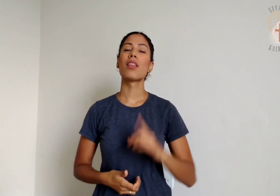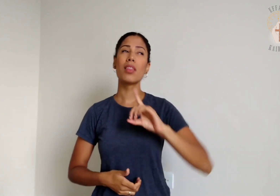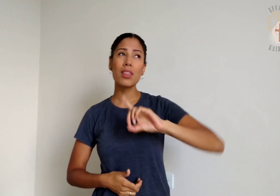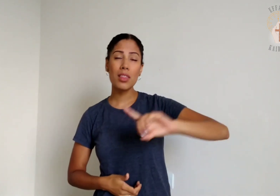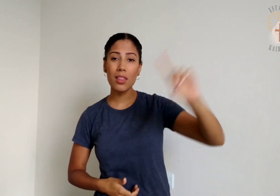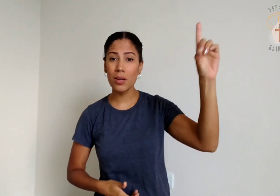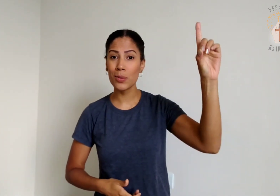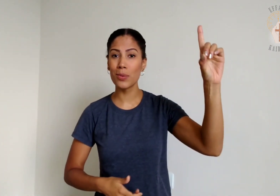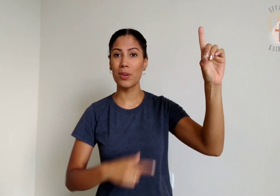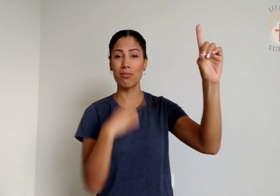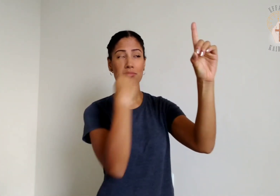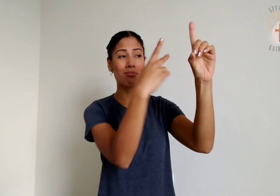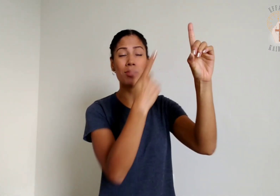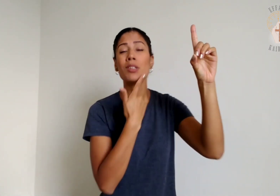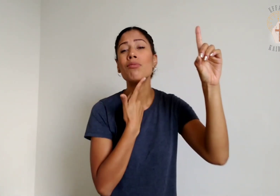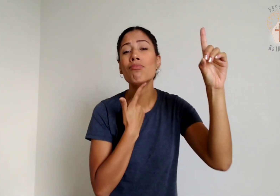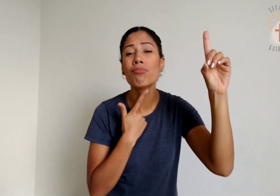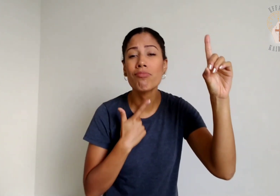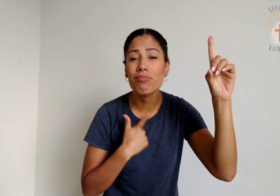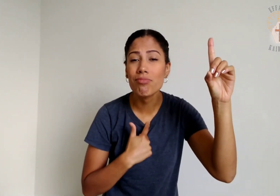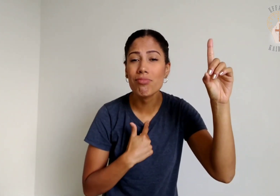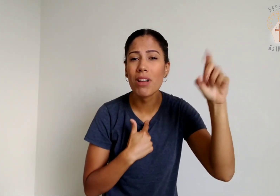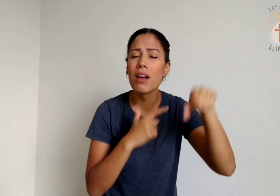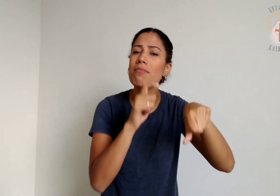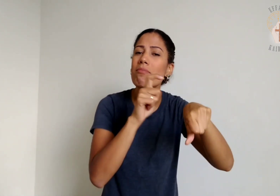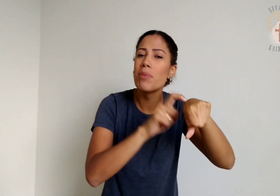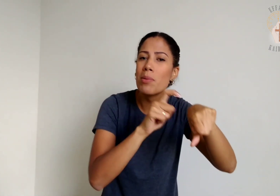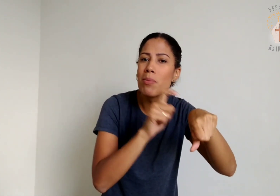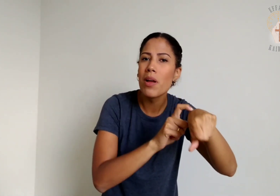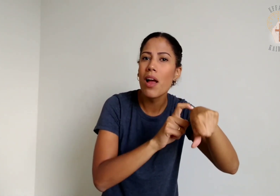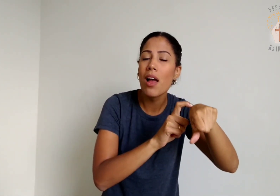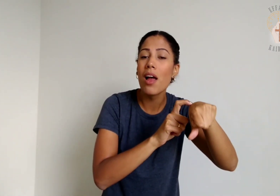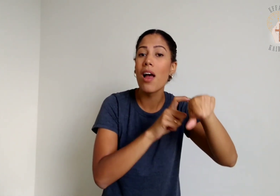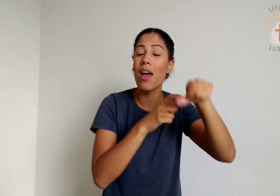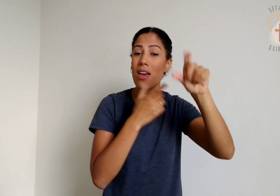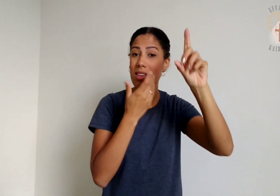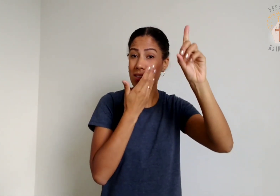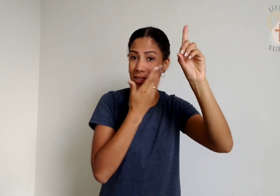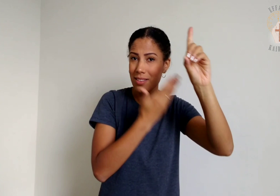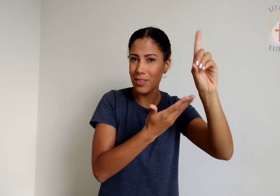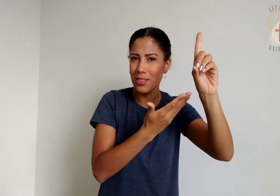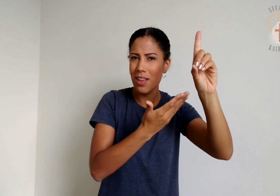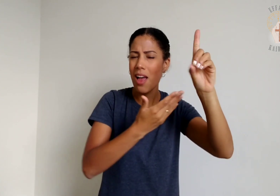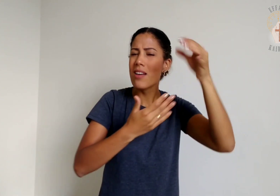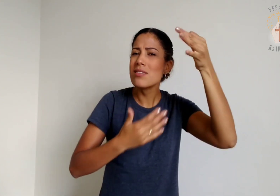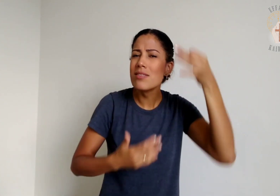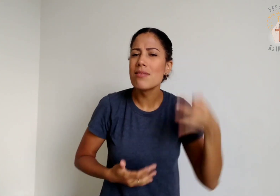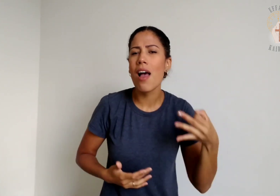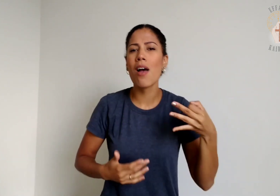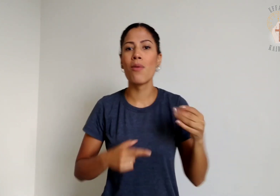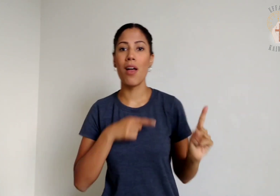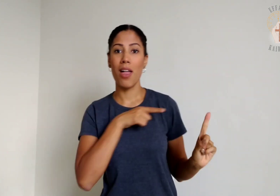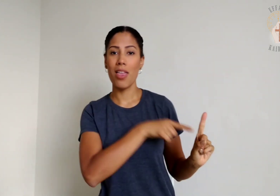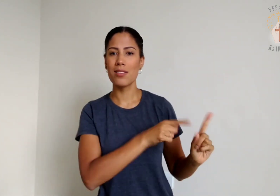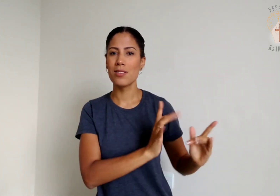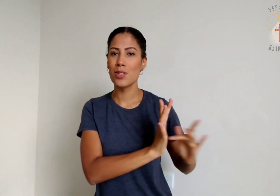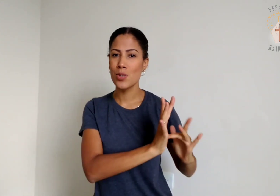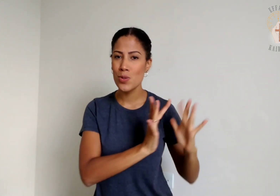Deus, em seu designo e previsão, determinou